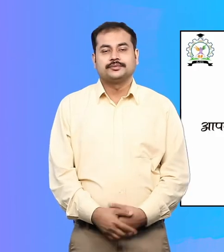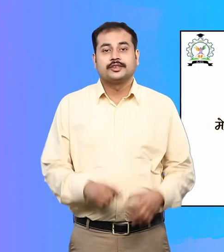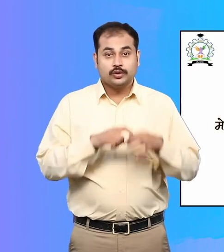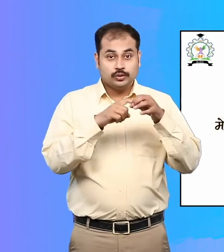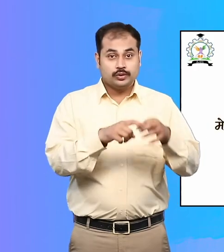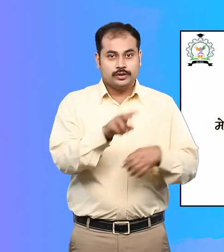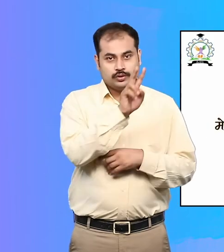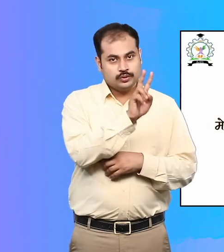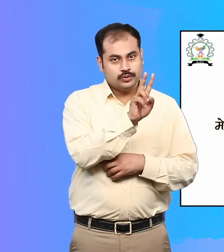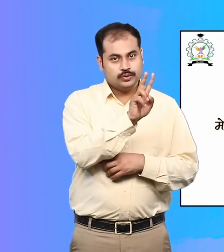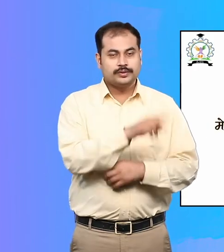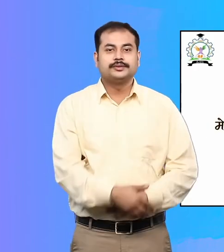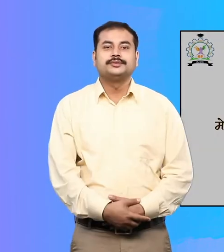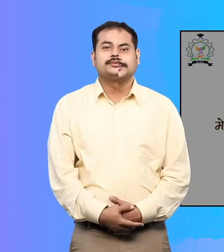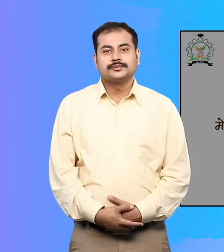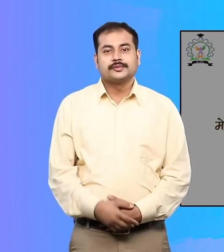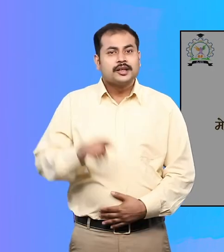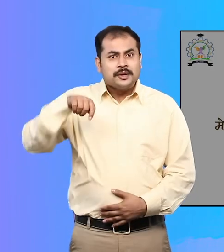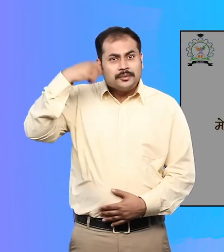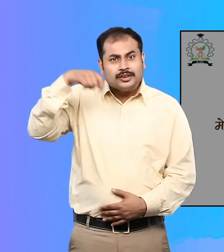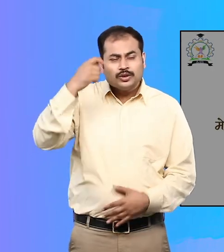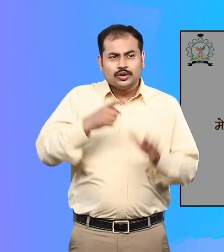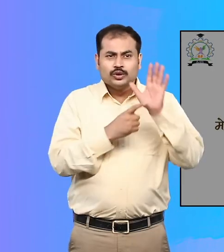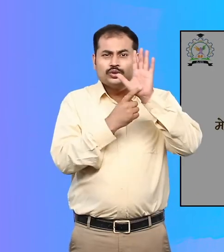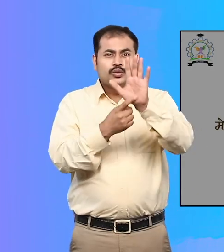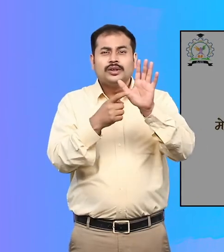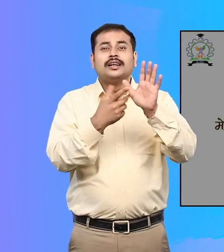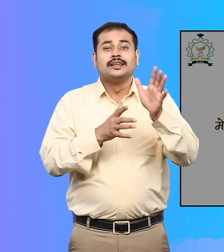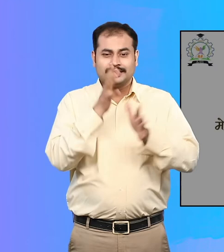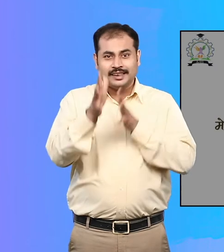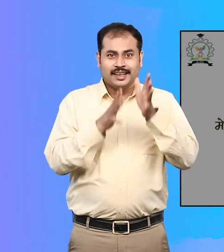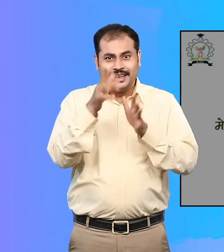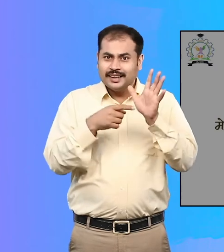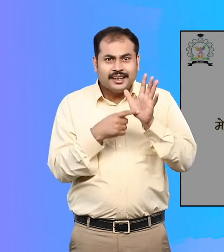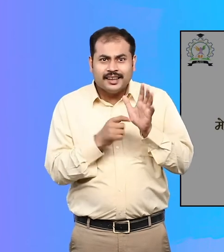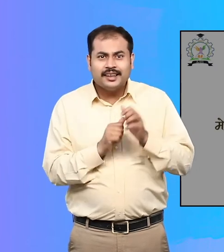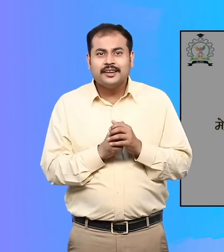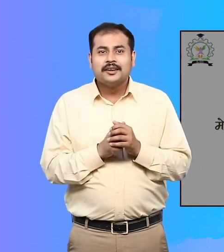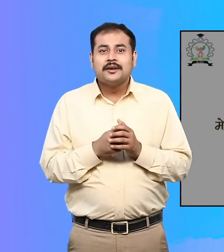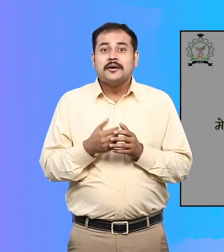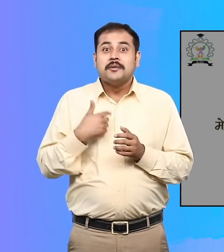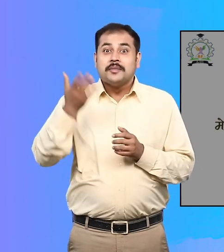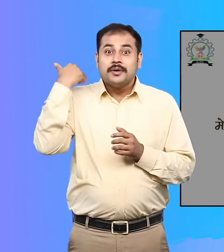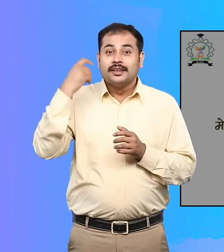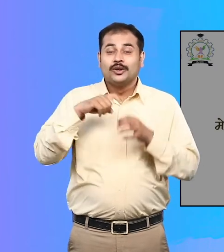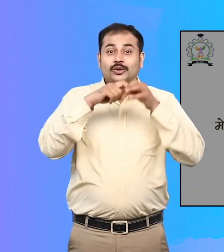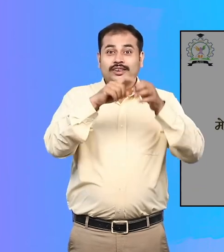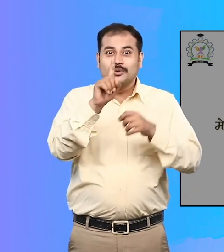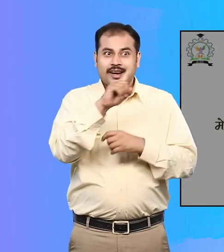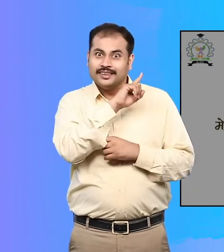प्रश्ण क्या हम इस वीडियो में दिखाये गई संकेत का उप्योग पहले प्रश्ण